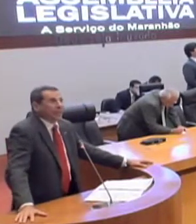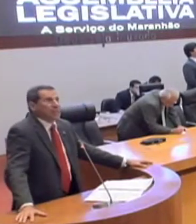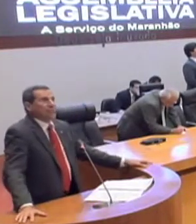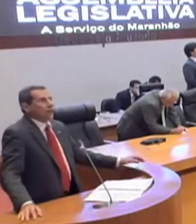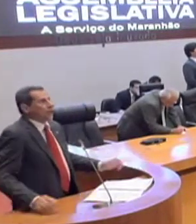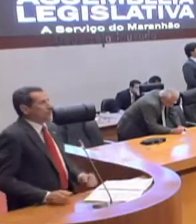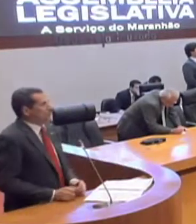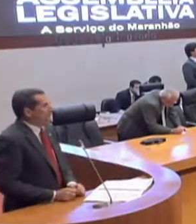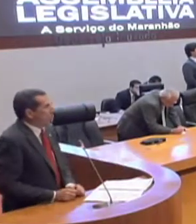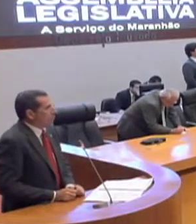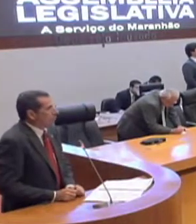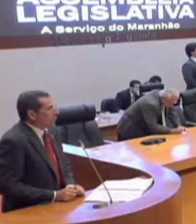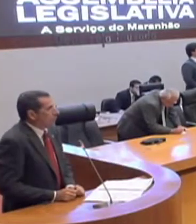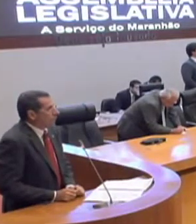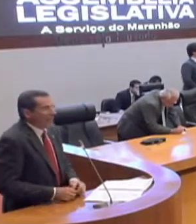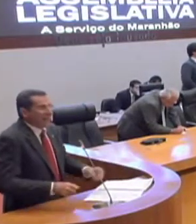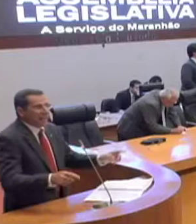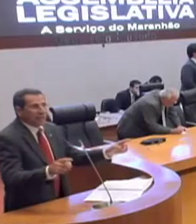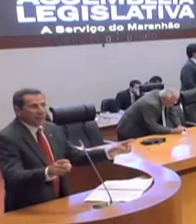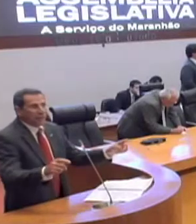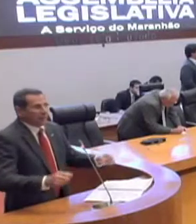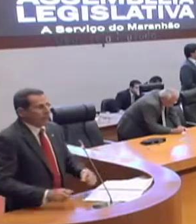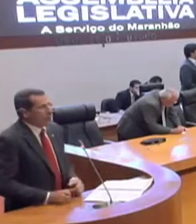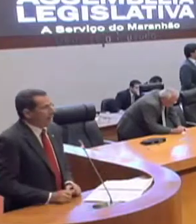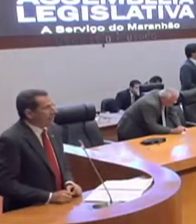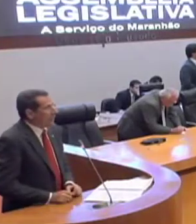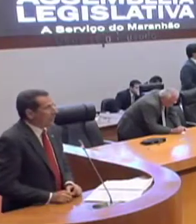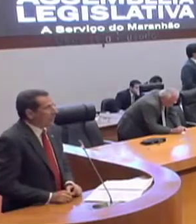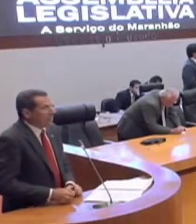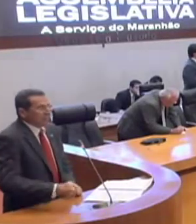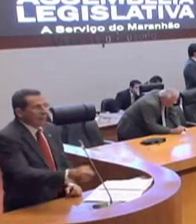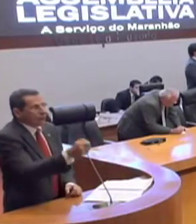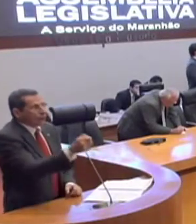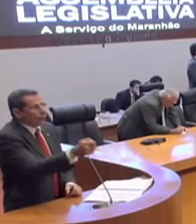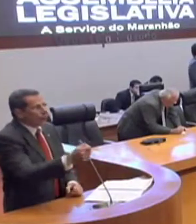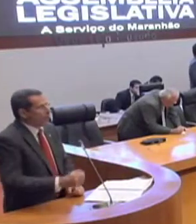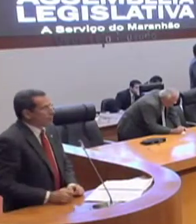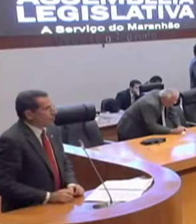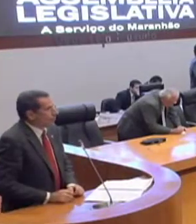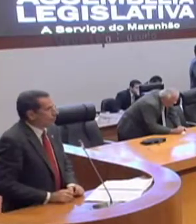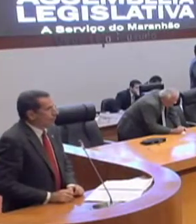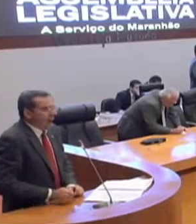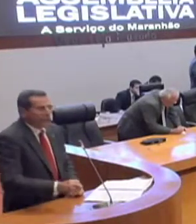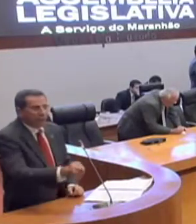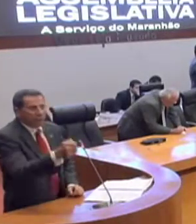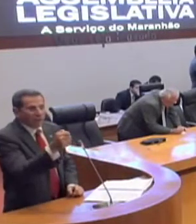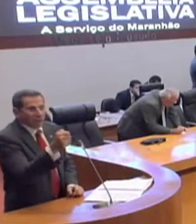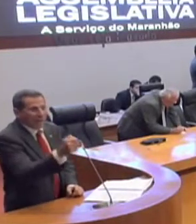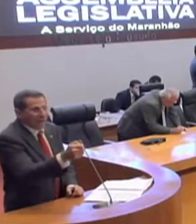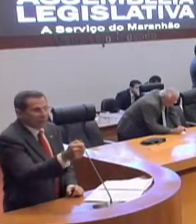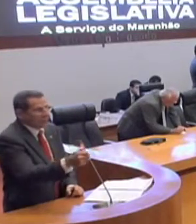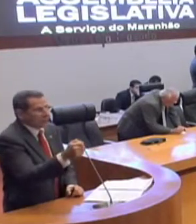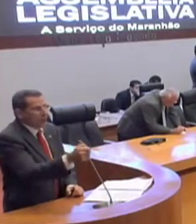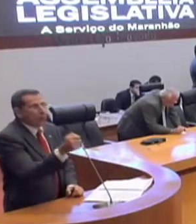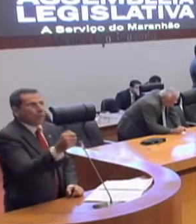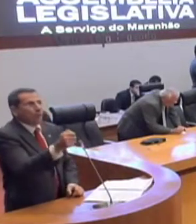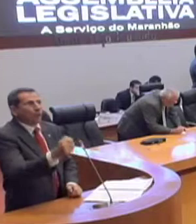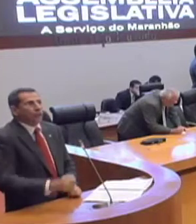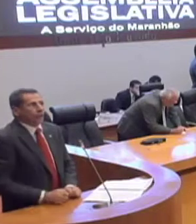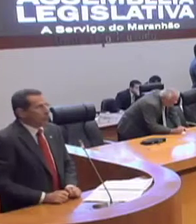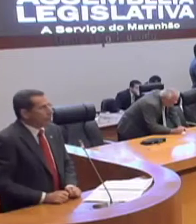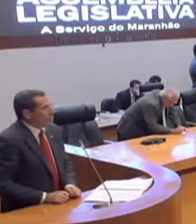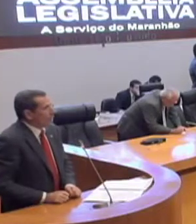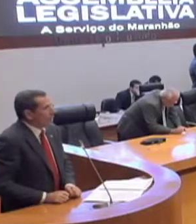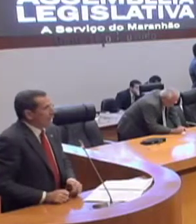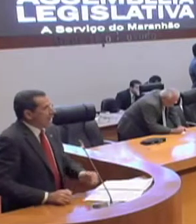equipe de transição municipal, a lei recentemente aprovada, que dá condições ao prefeito eleito, principalmente de